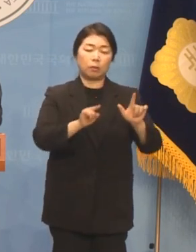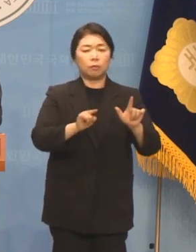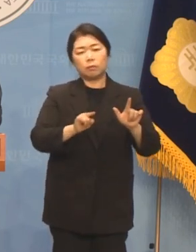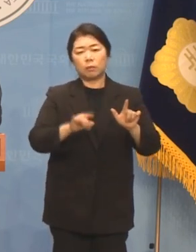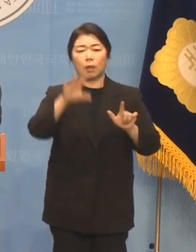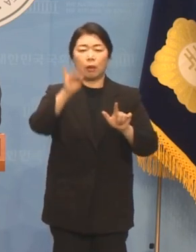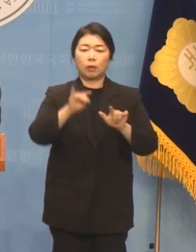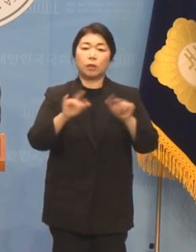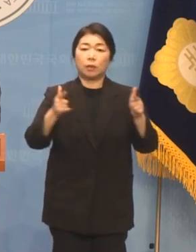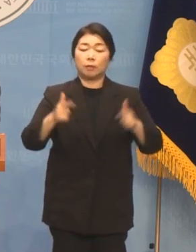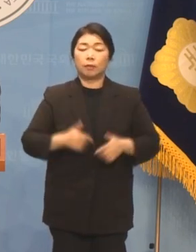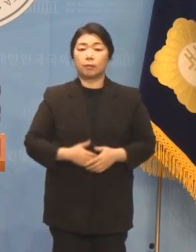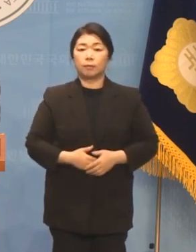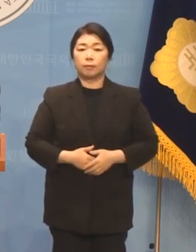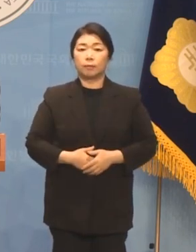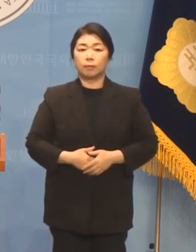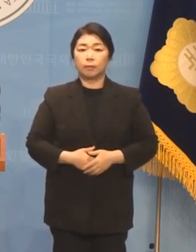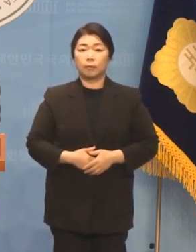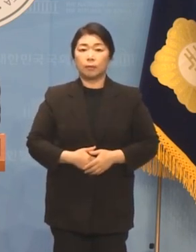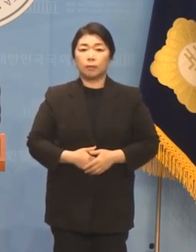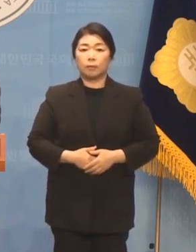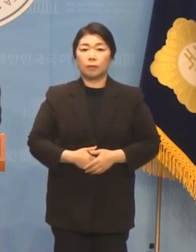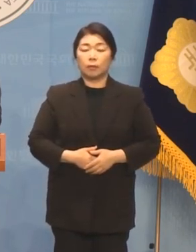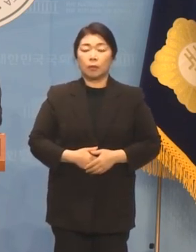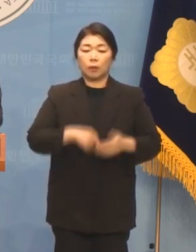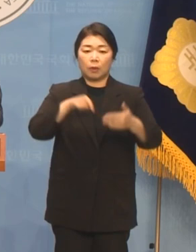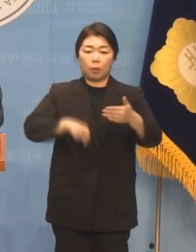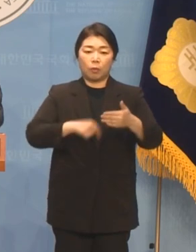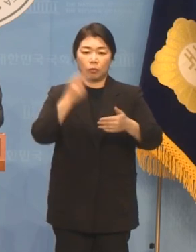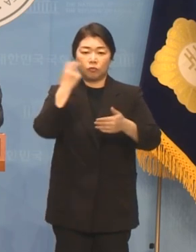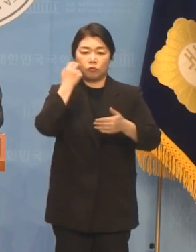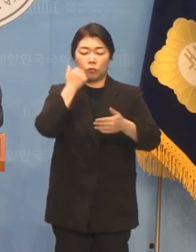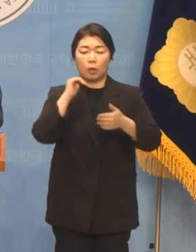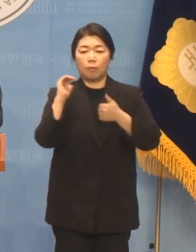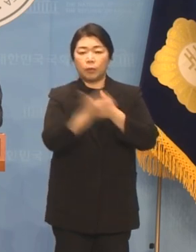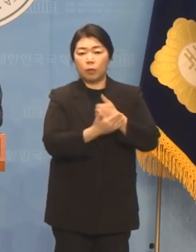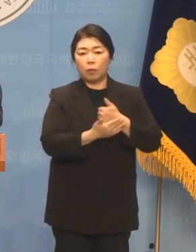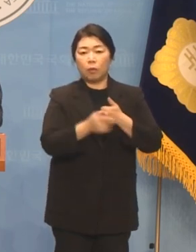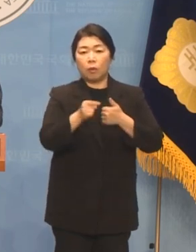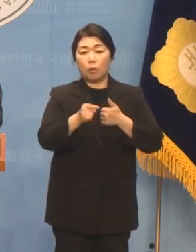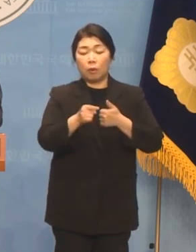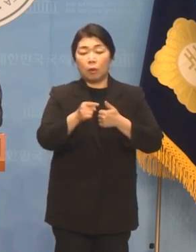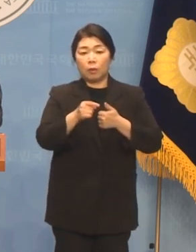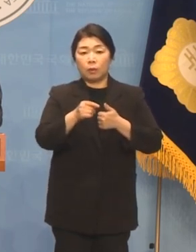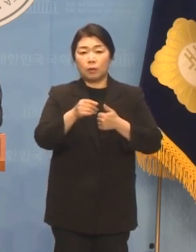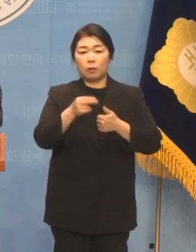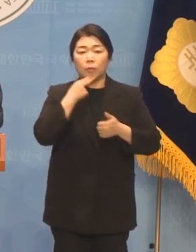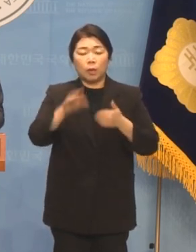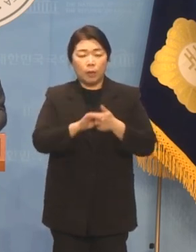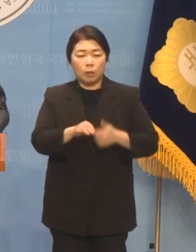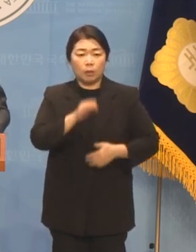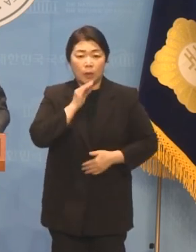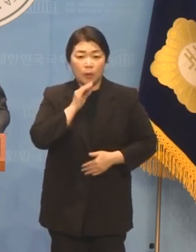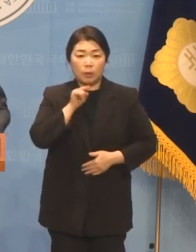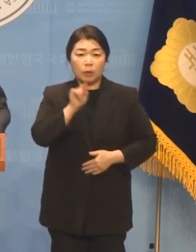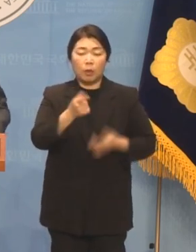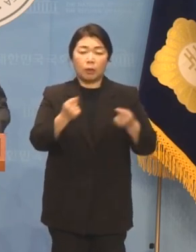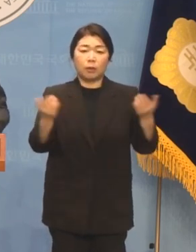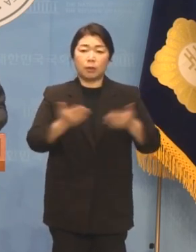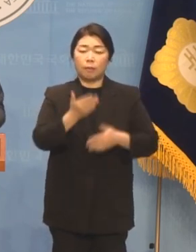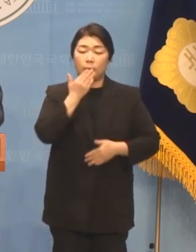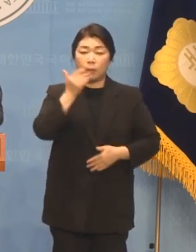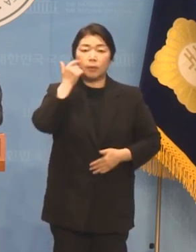어울리지 않습니다 내부 비호 세력에 방패 마귀가 없다면 과연 이런 일이